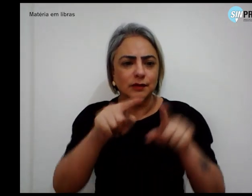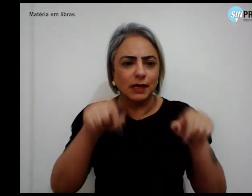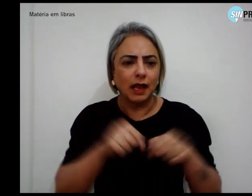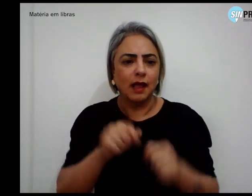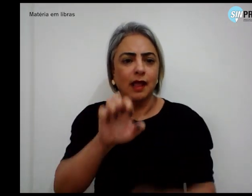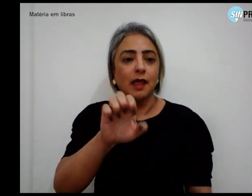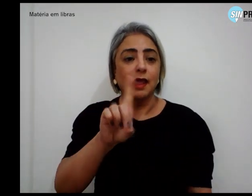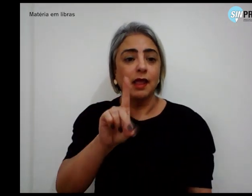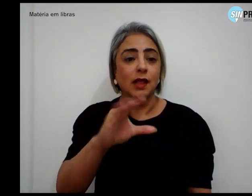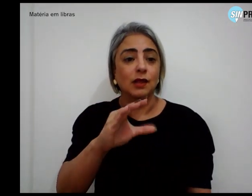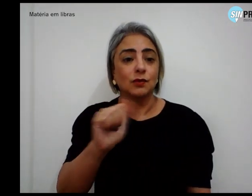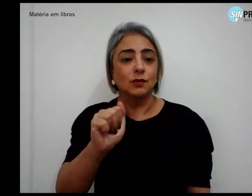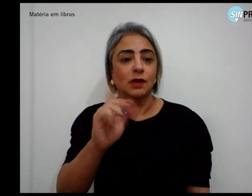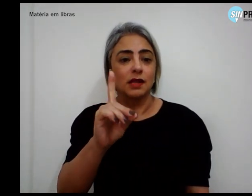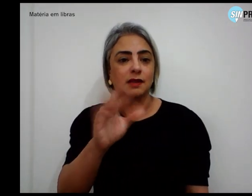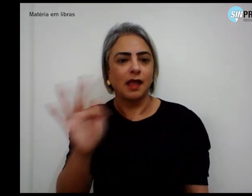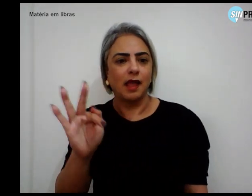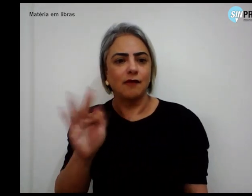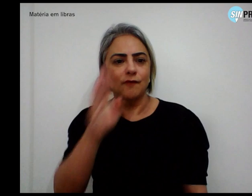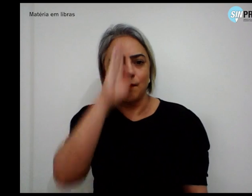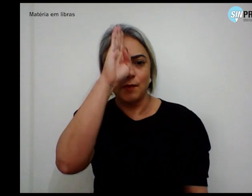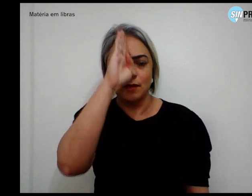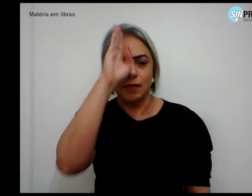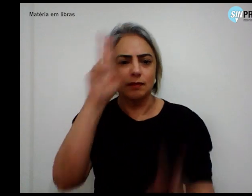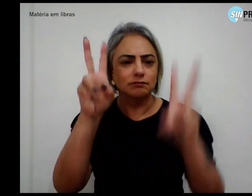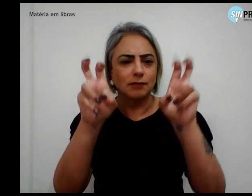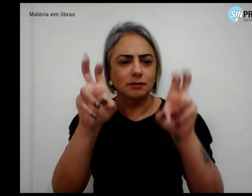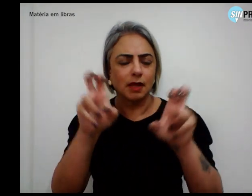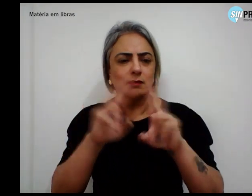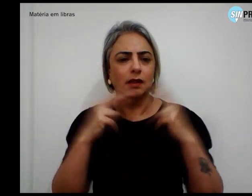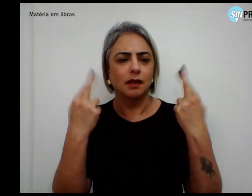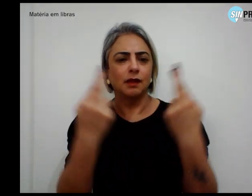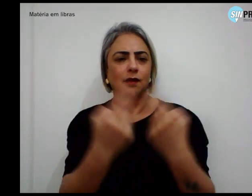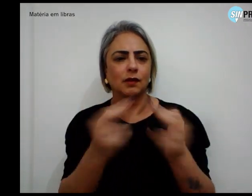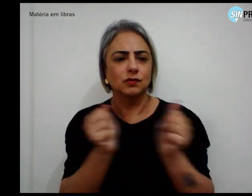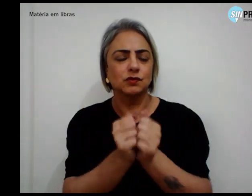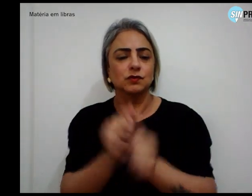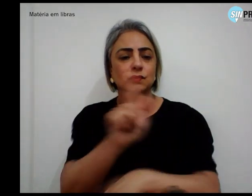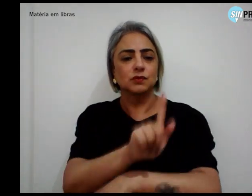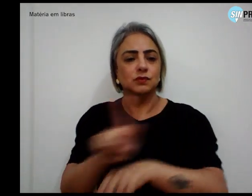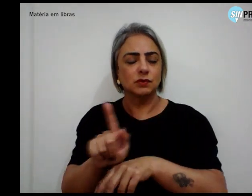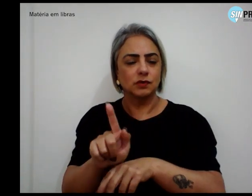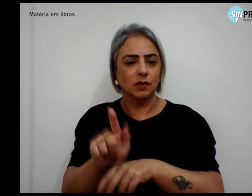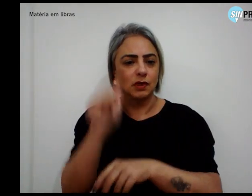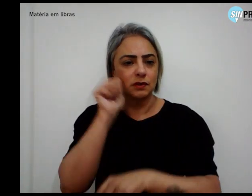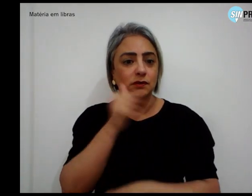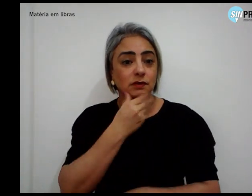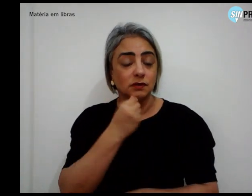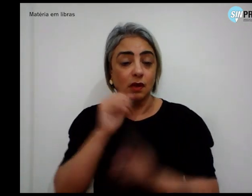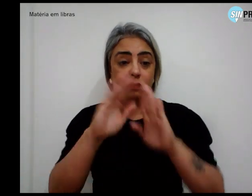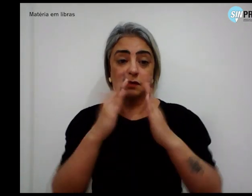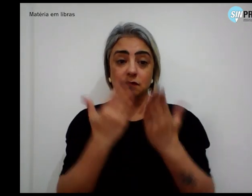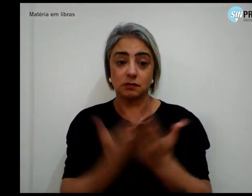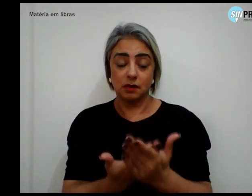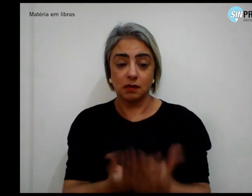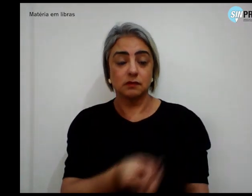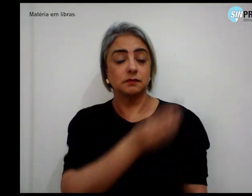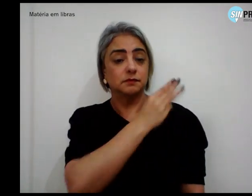foram a pauta principal da reunião do Simpro com gestores e gestoras de escolas de ensino médio